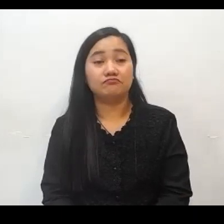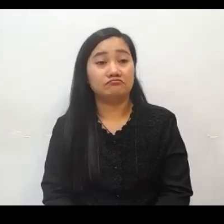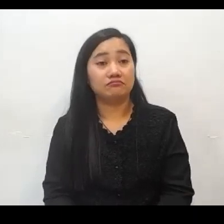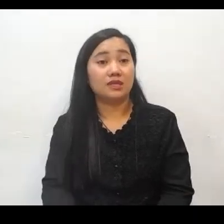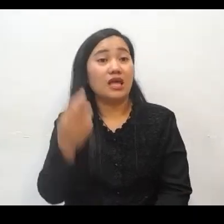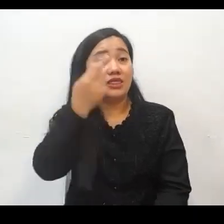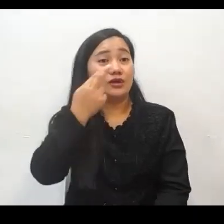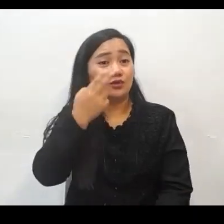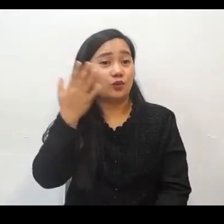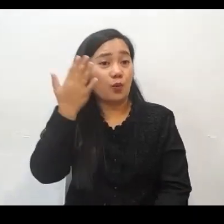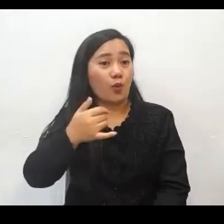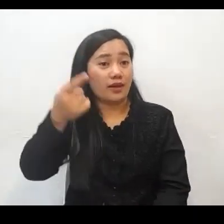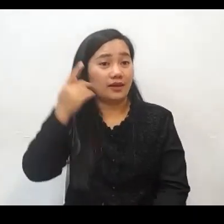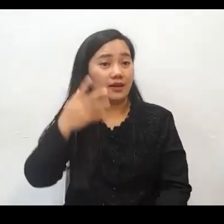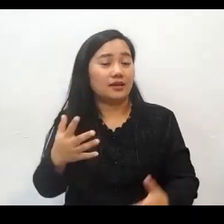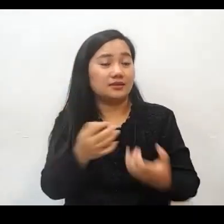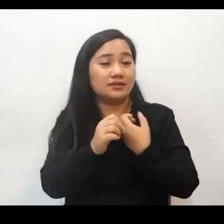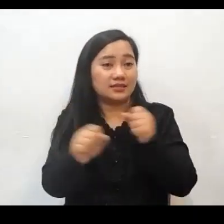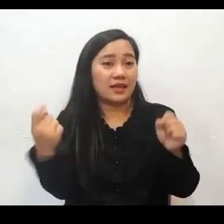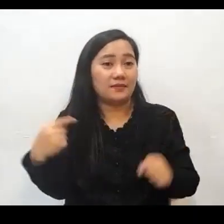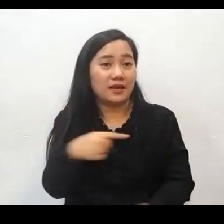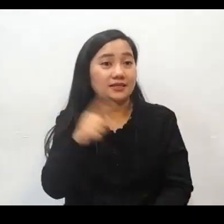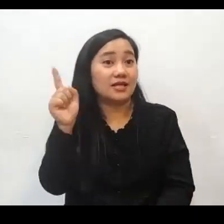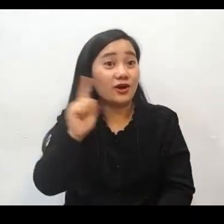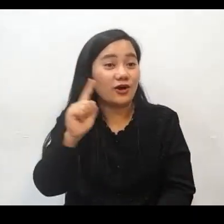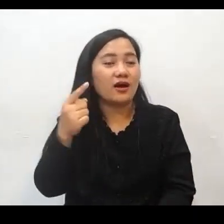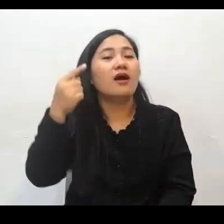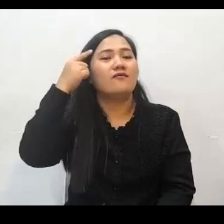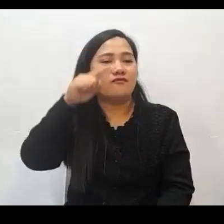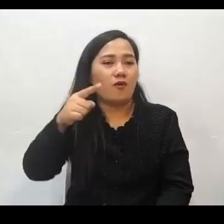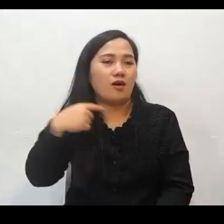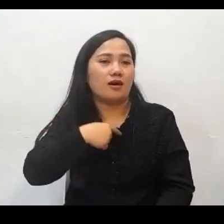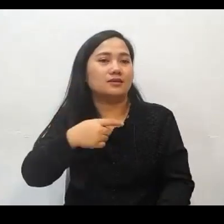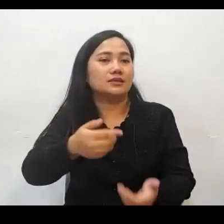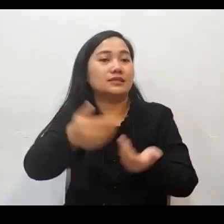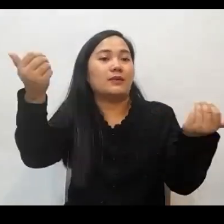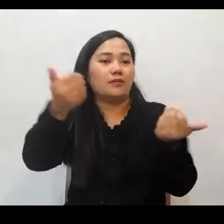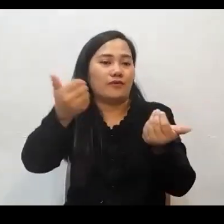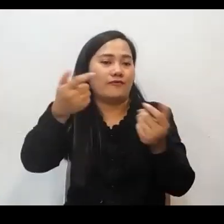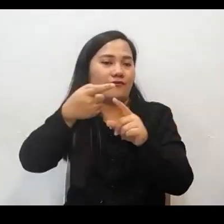Kaya yung pinakadahilan kung bakit po tayo iniligtas ng Diyos upang tayo po ay maging hiwalay sa mundo.